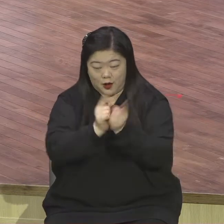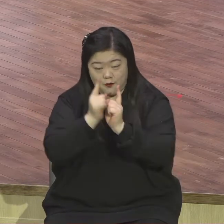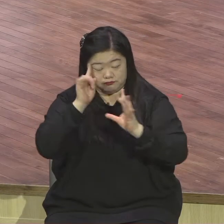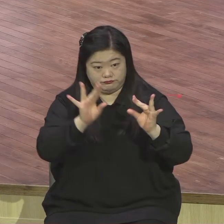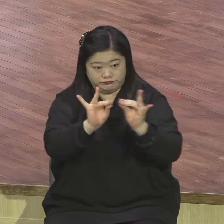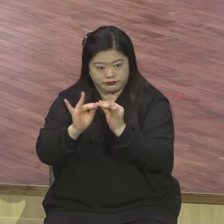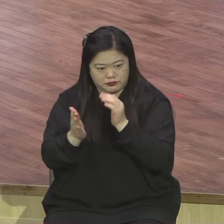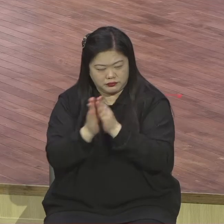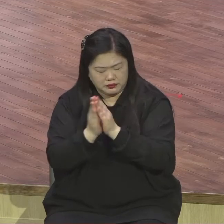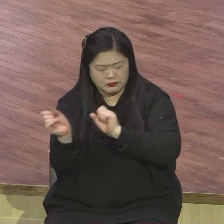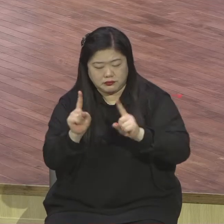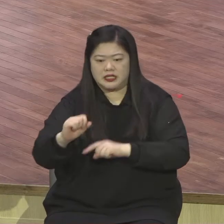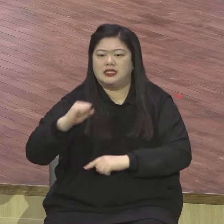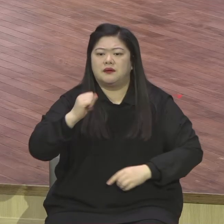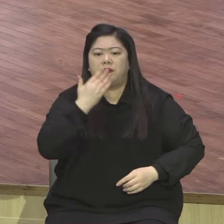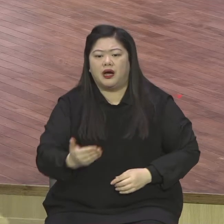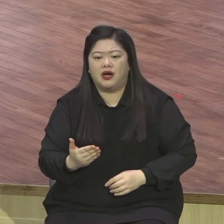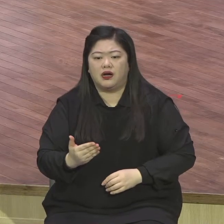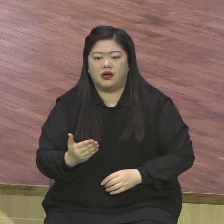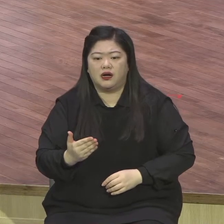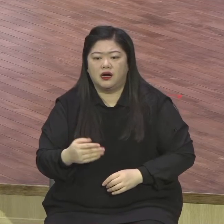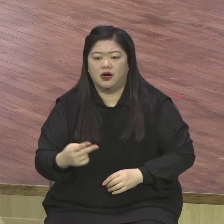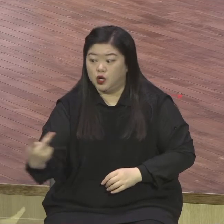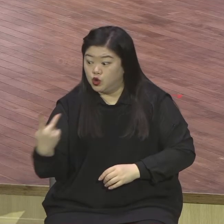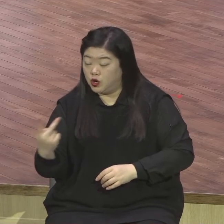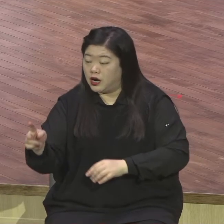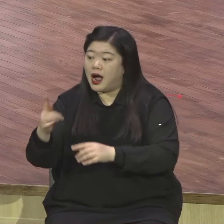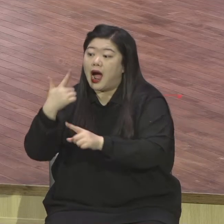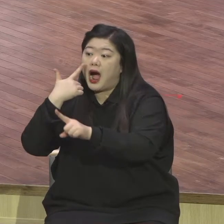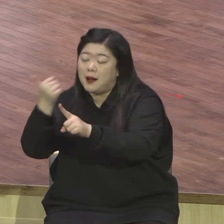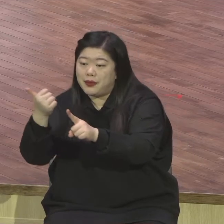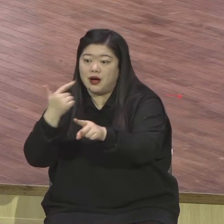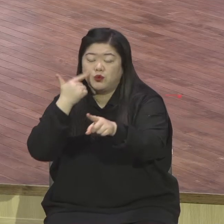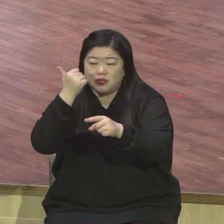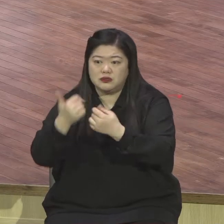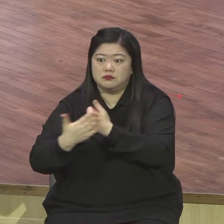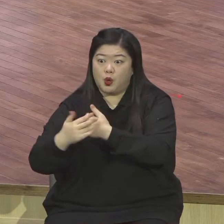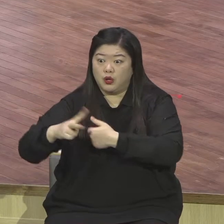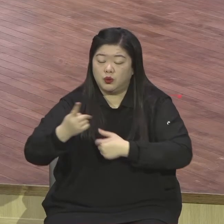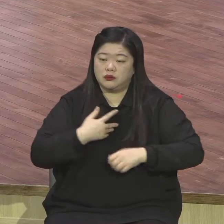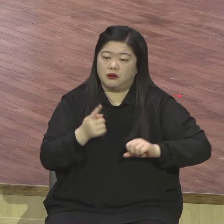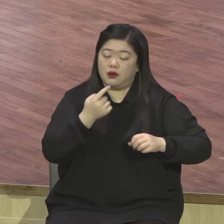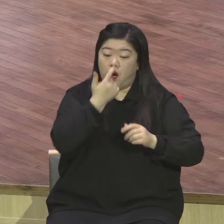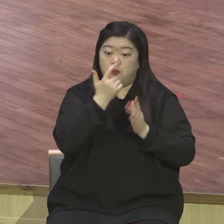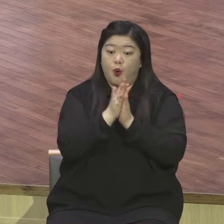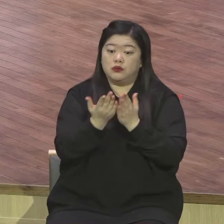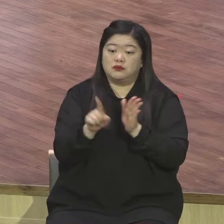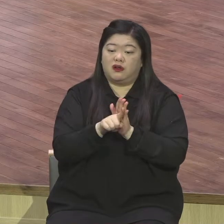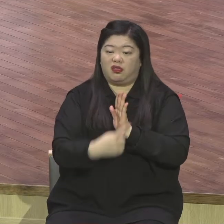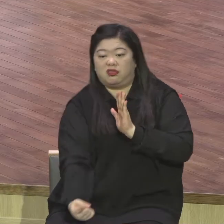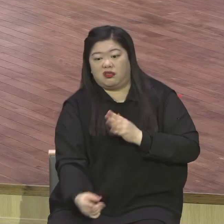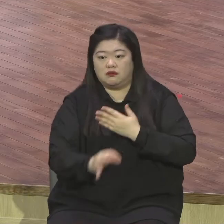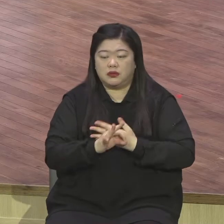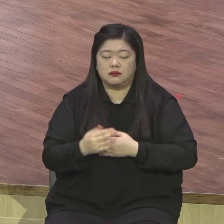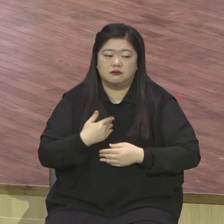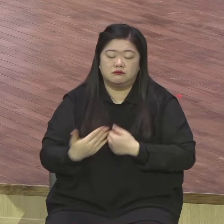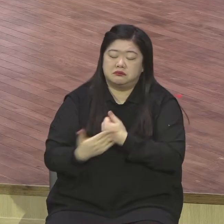말입니까 두려워하면 실력이 안 나와요 자기 능력이 내면의 능력 다 쫄아가지고 안 나온다고요